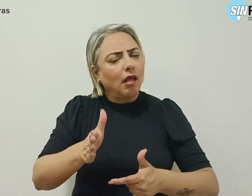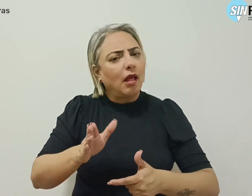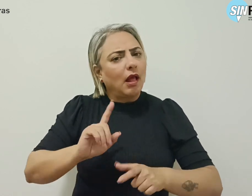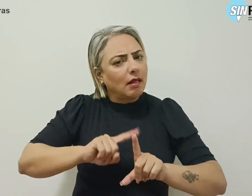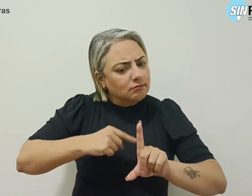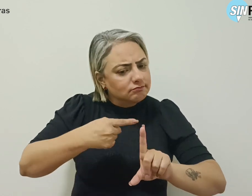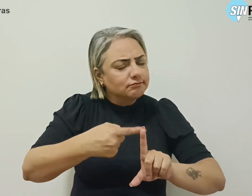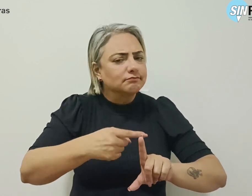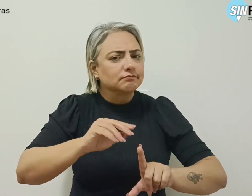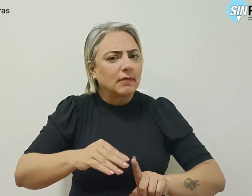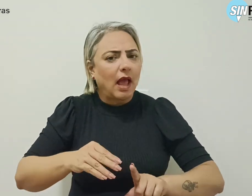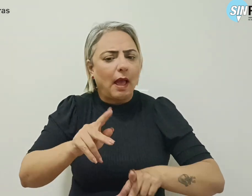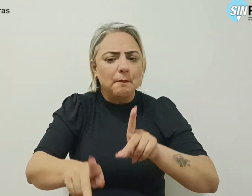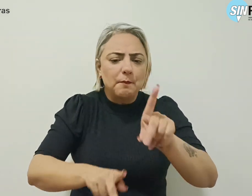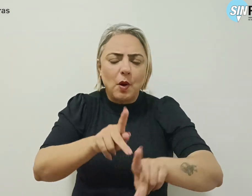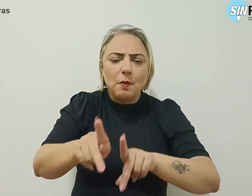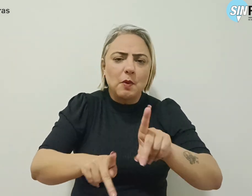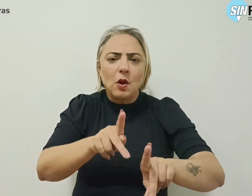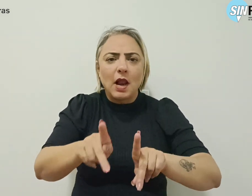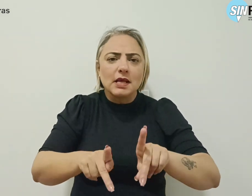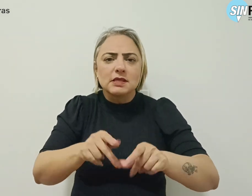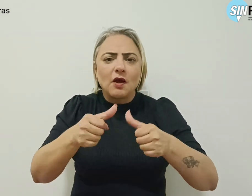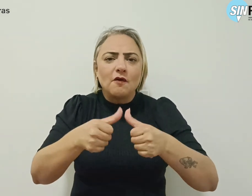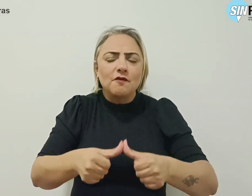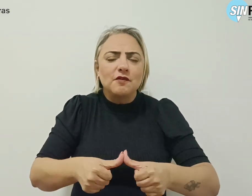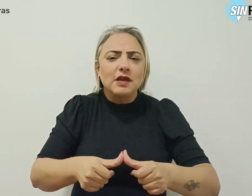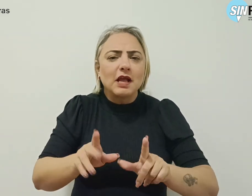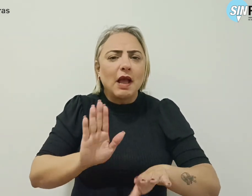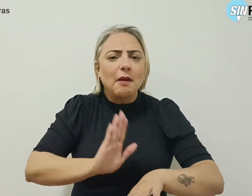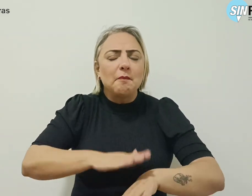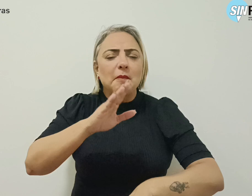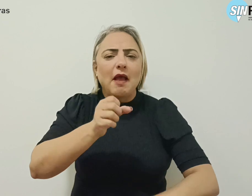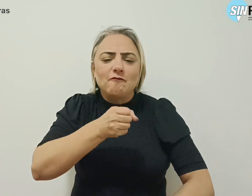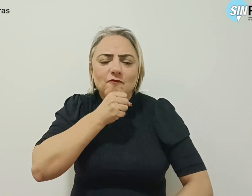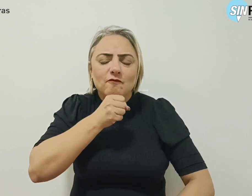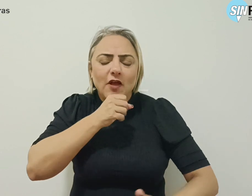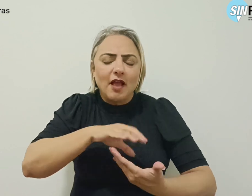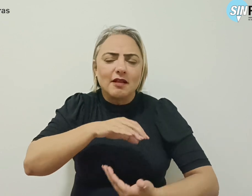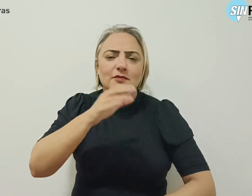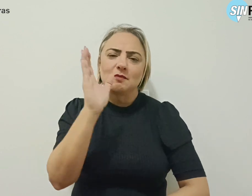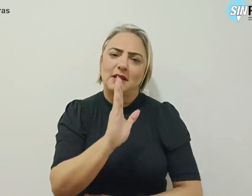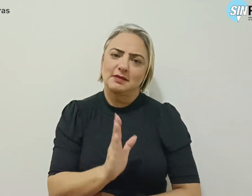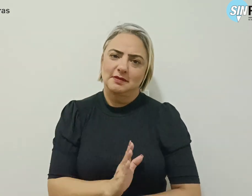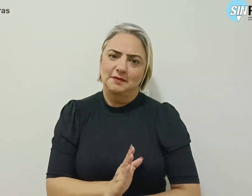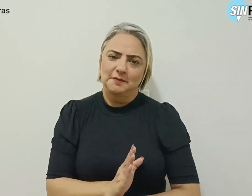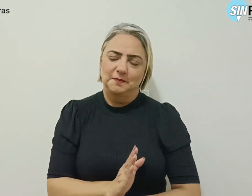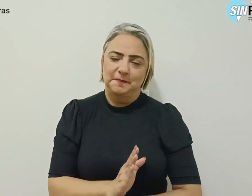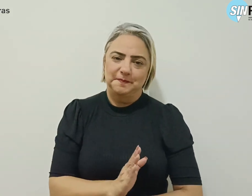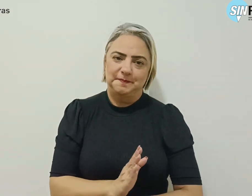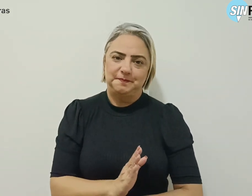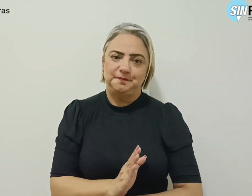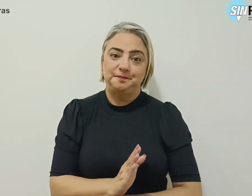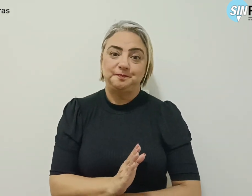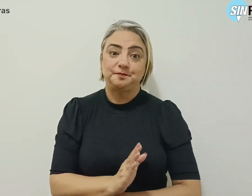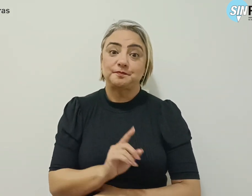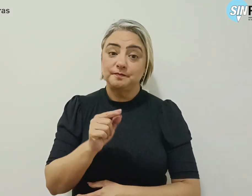mais a população aumenta sua expectativa de vida no Brasil. Diante disso e de outros